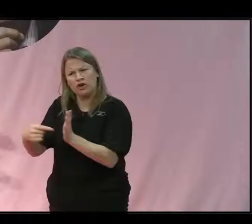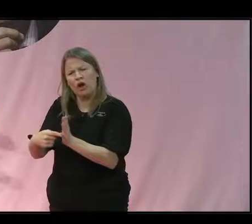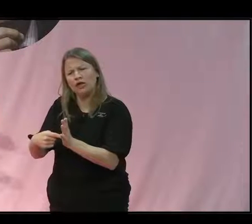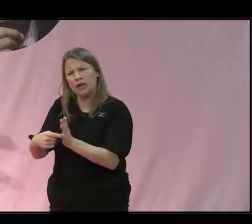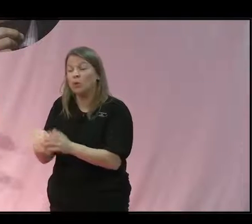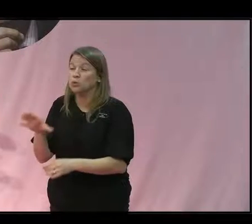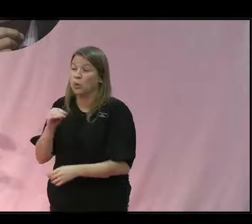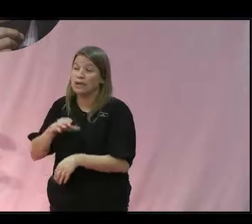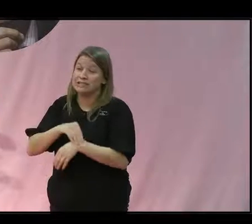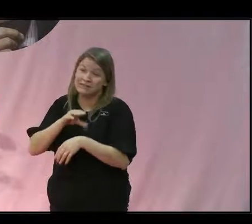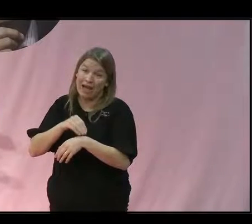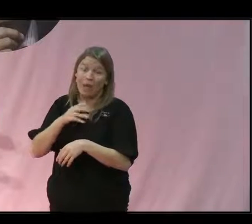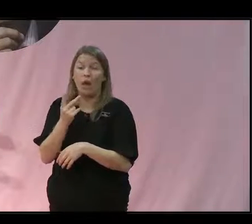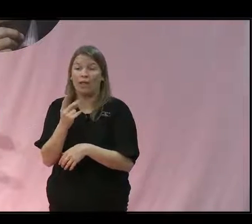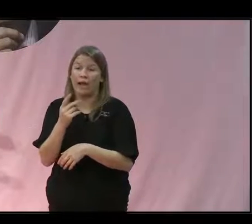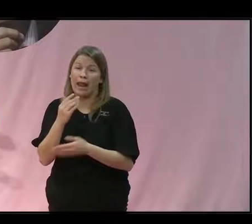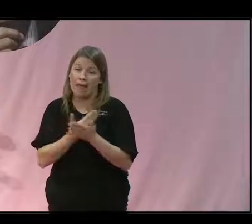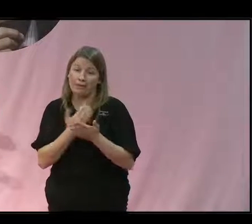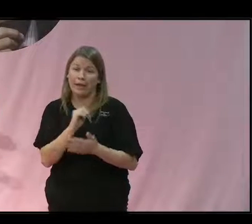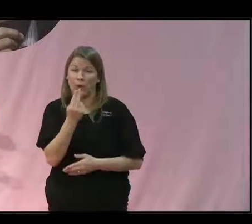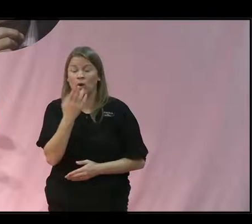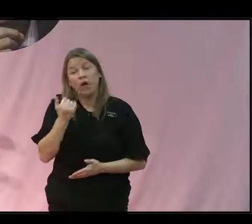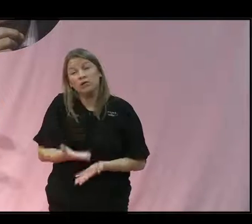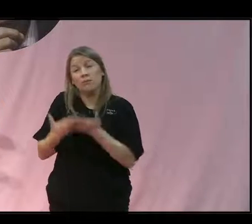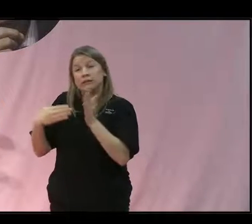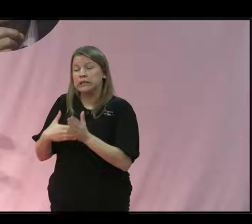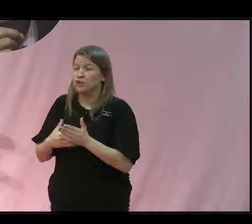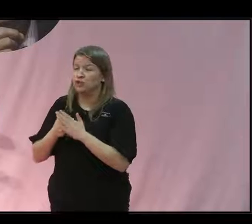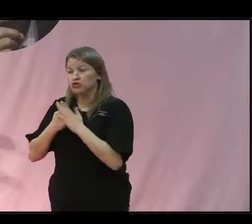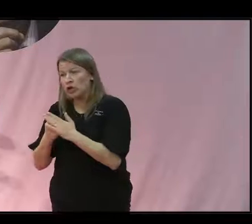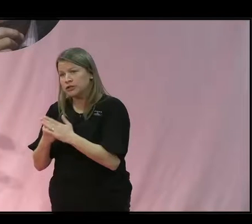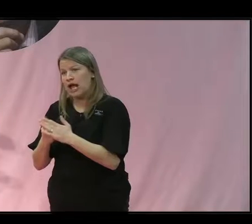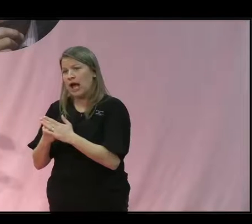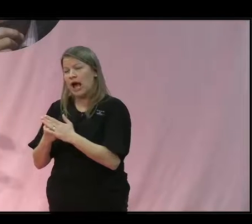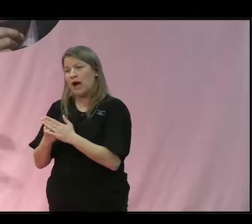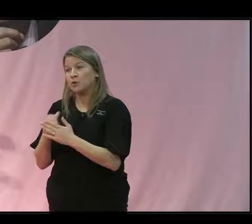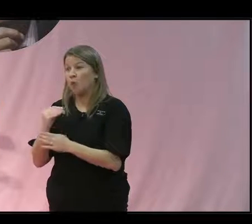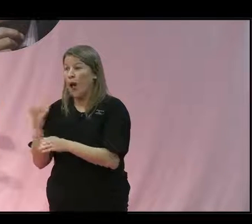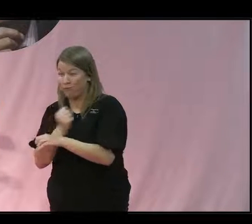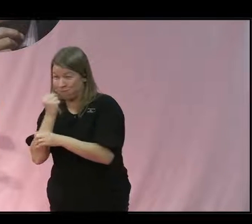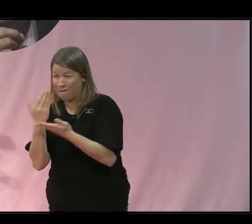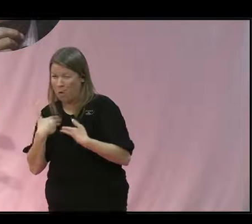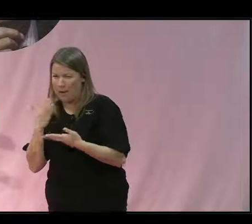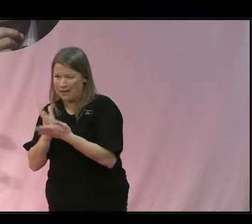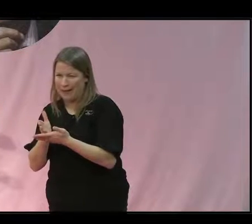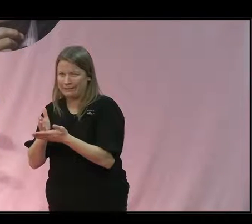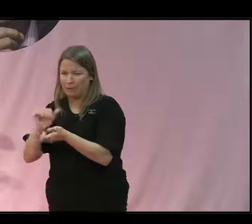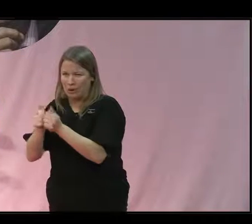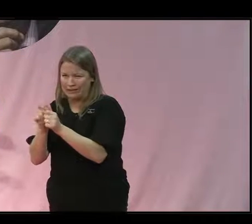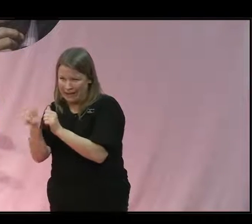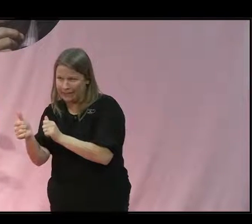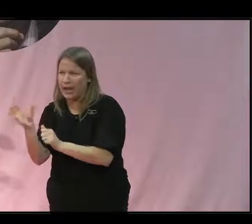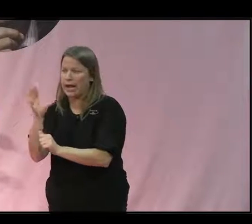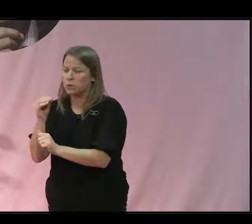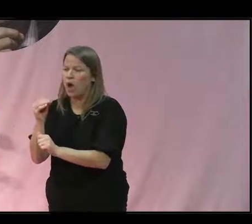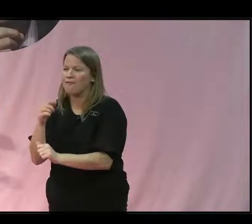Sverige och andra europeiska länder hjälpa till och stödja när den politiska viljan finns. För att det ska finnas resurser att faktiskt göra någonting